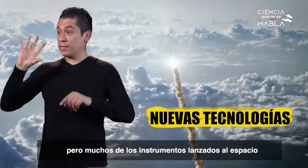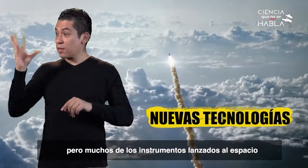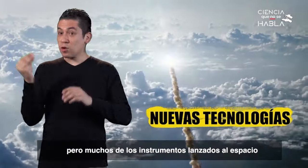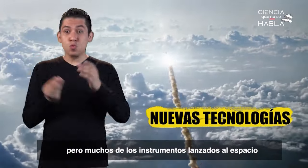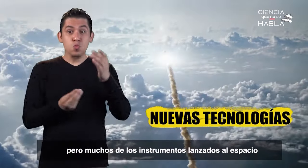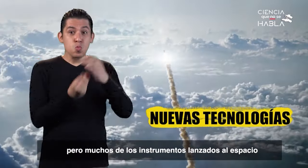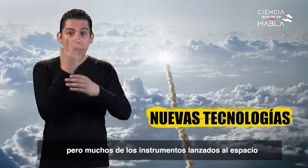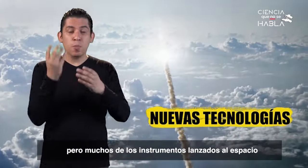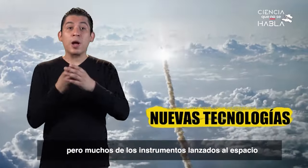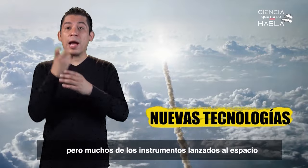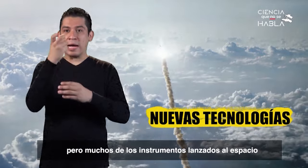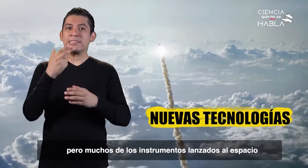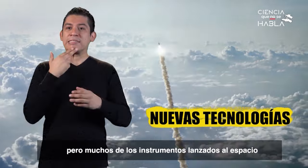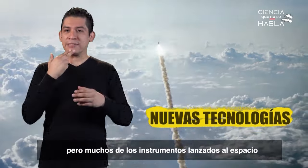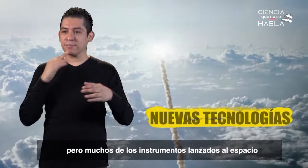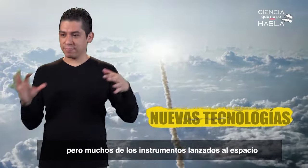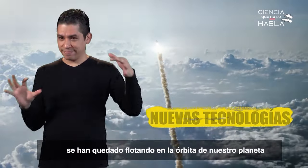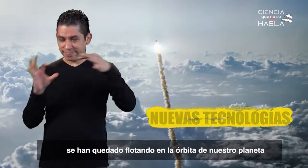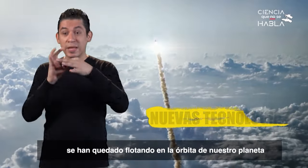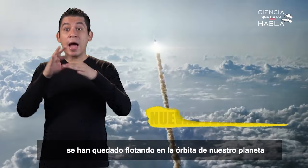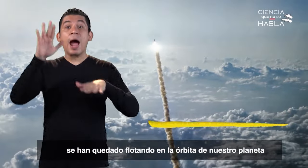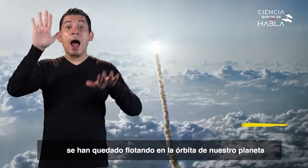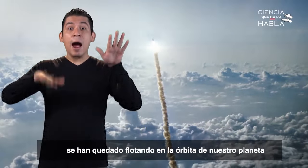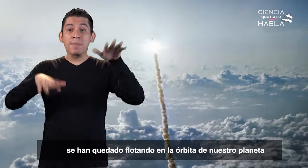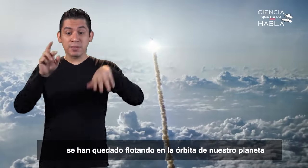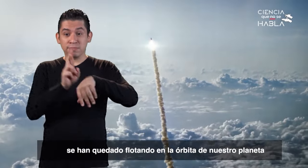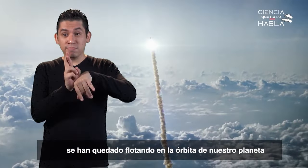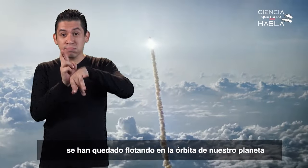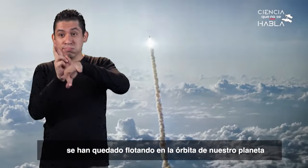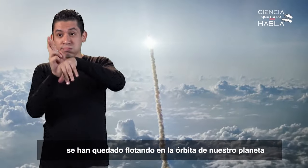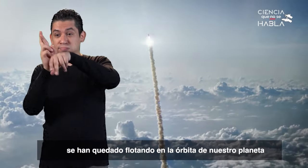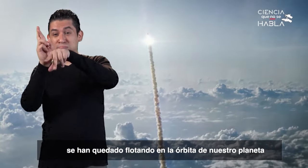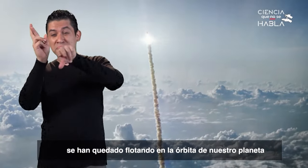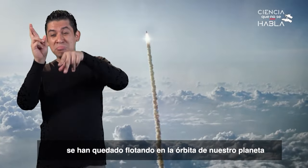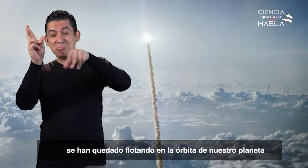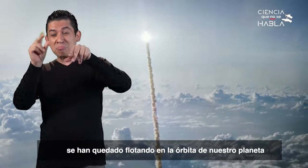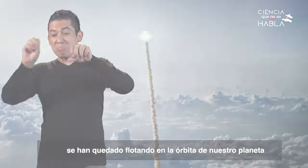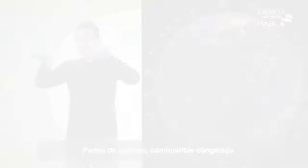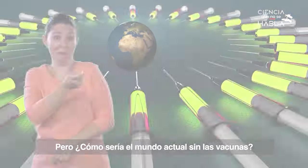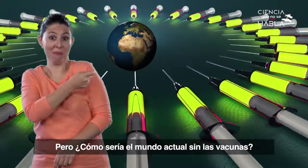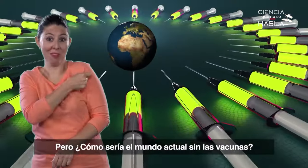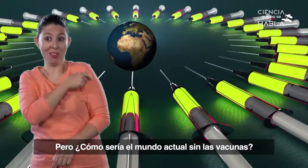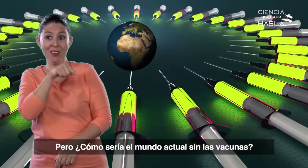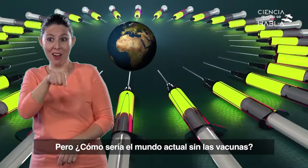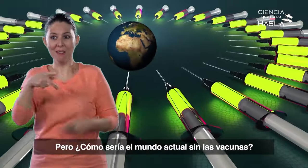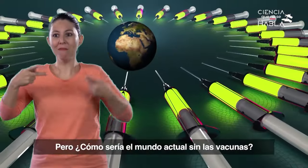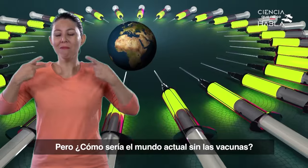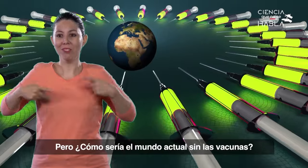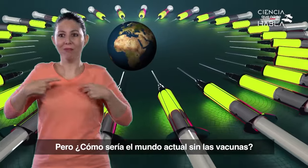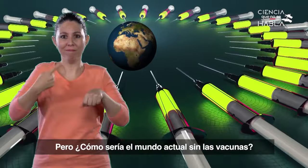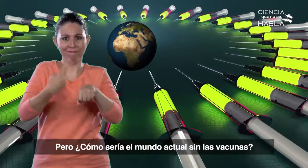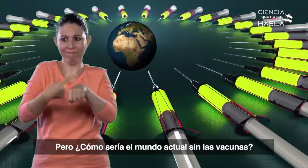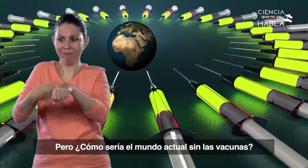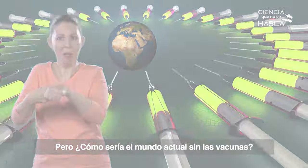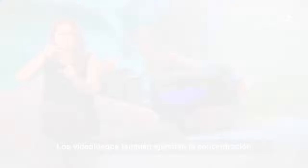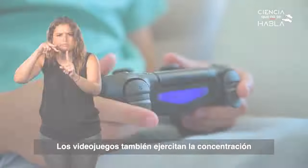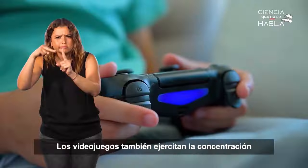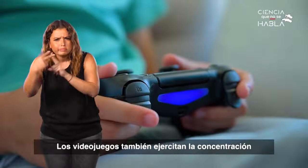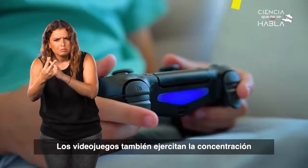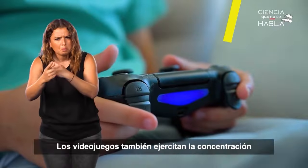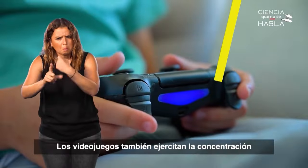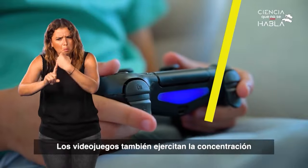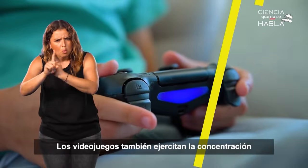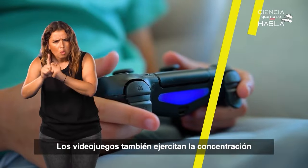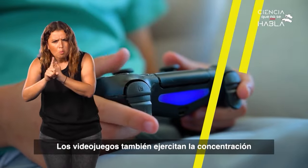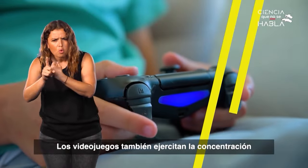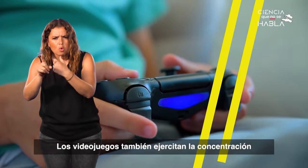Muchos de los instrumentos lanzados al espacio se han quedado flotando en la órbita de nuestro planeta. ¿Cómo sería el mundo actual si las vacunas, los